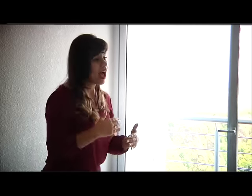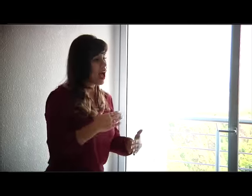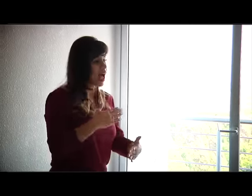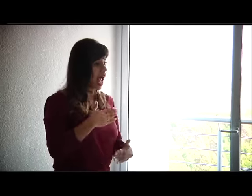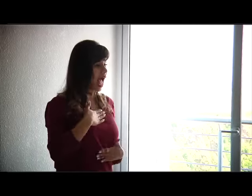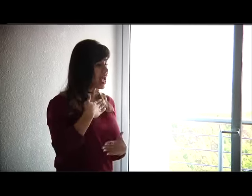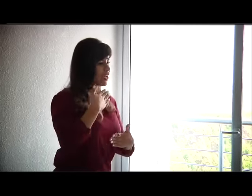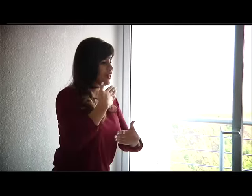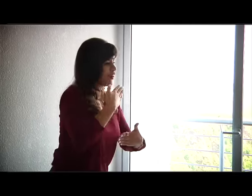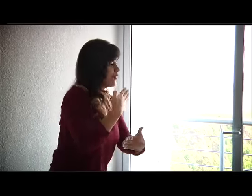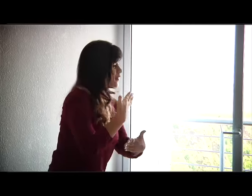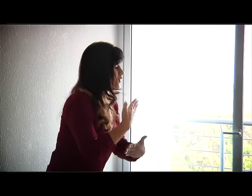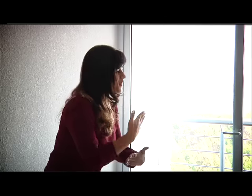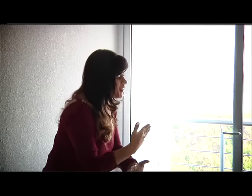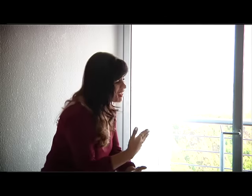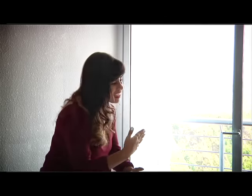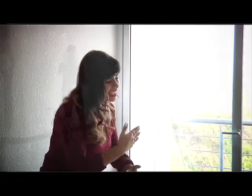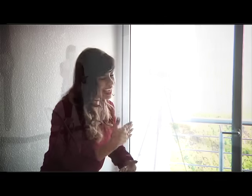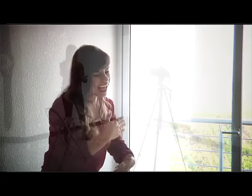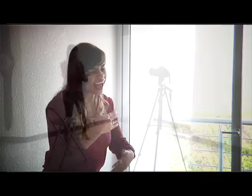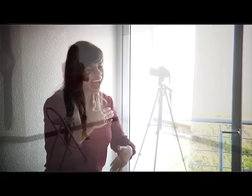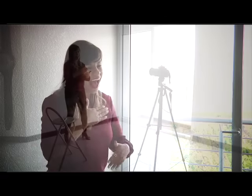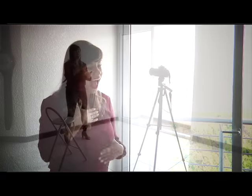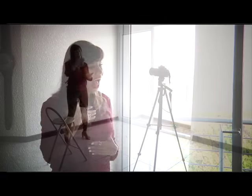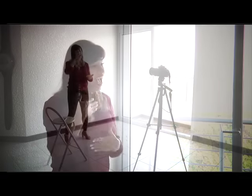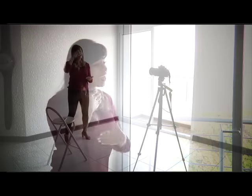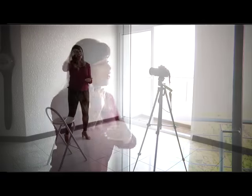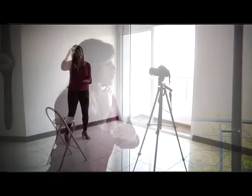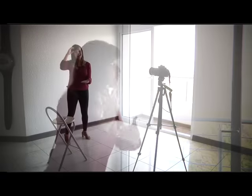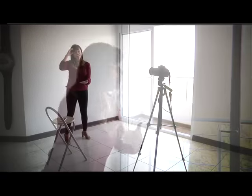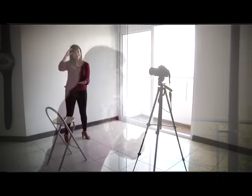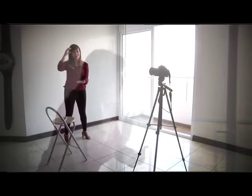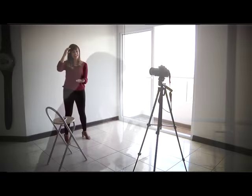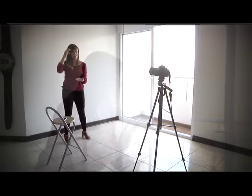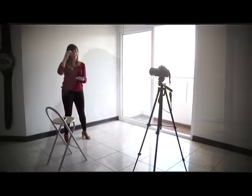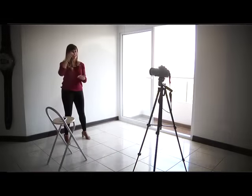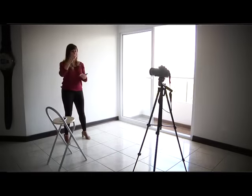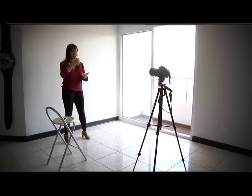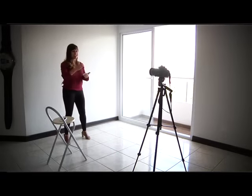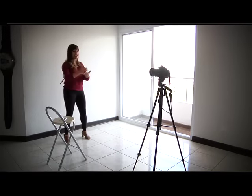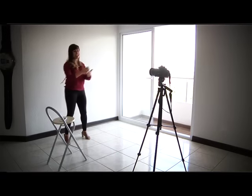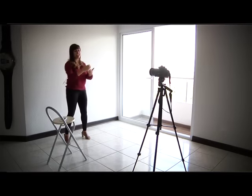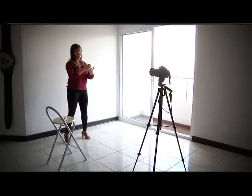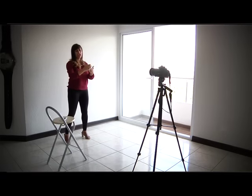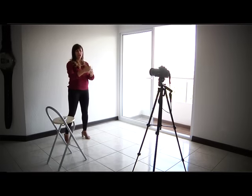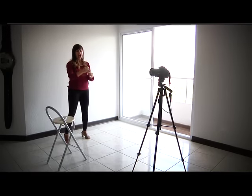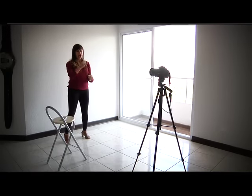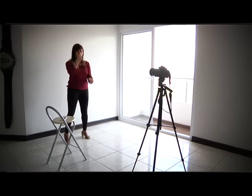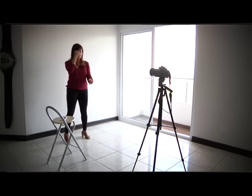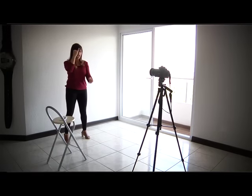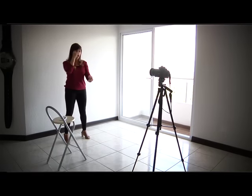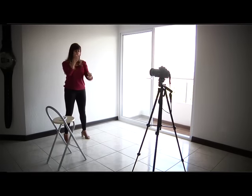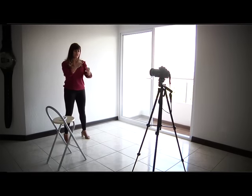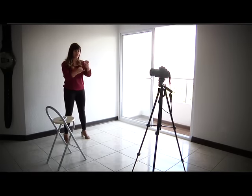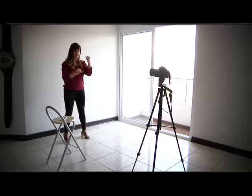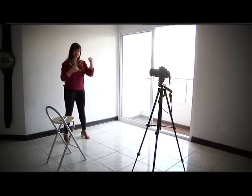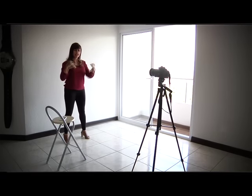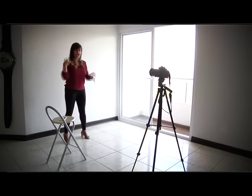salga y así es como yo lo hago, verdad, no es que porque sea famosa la canción esa voy a hacer, no,